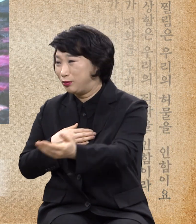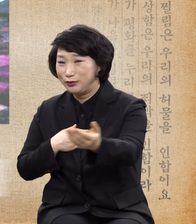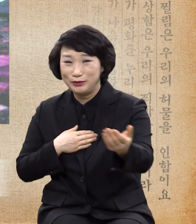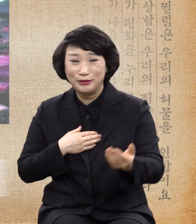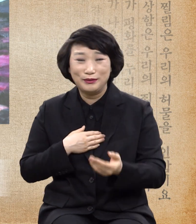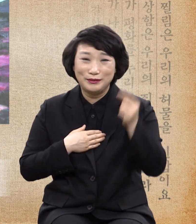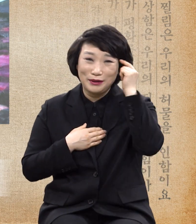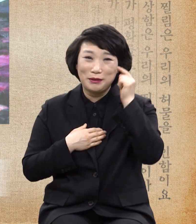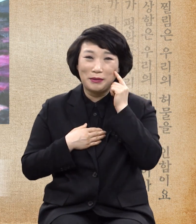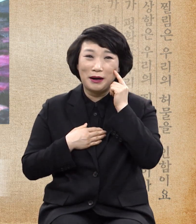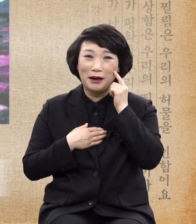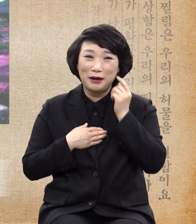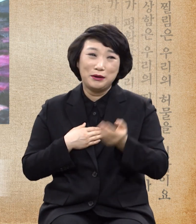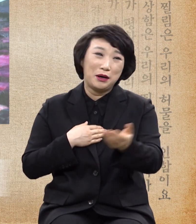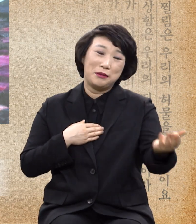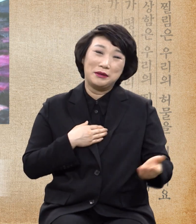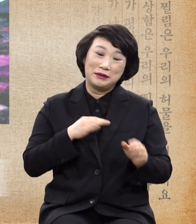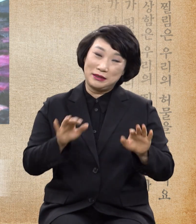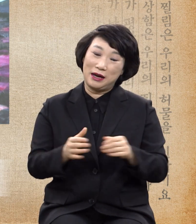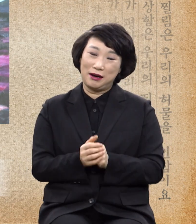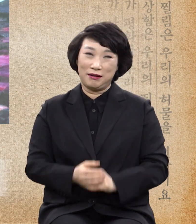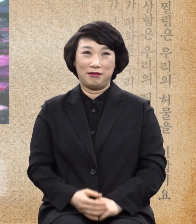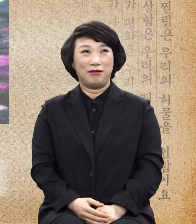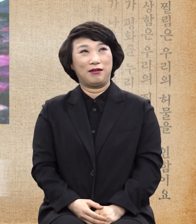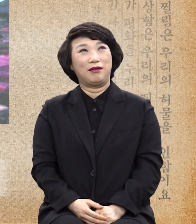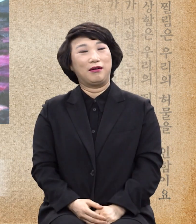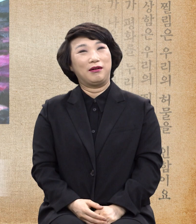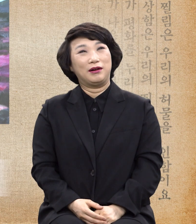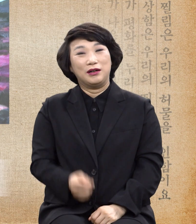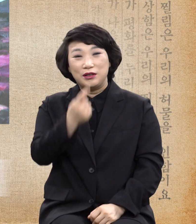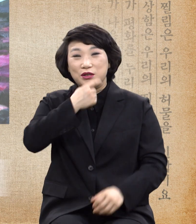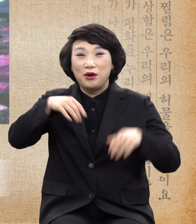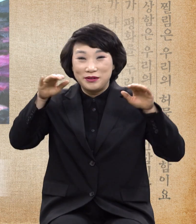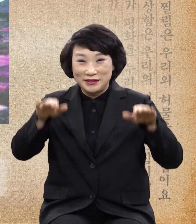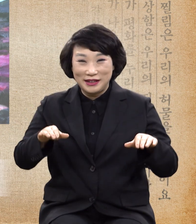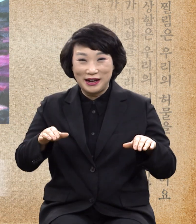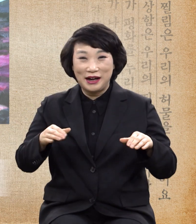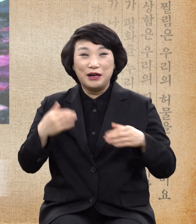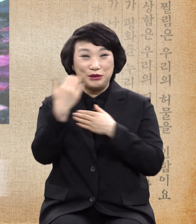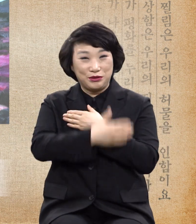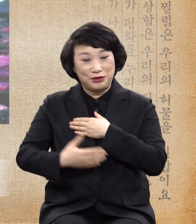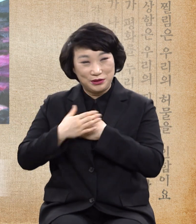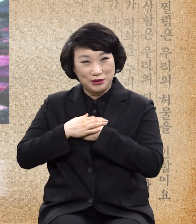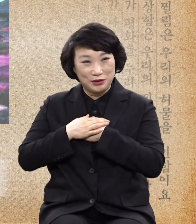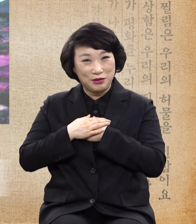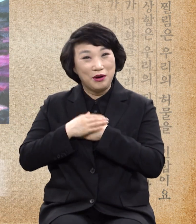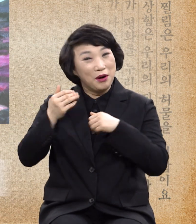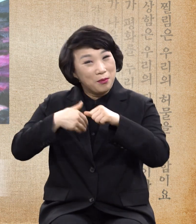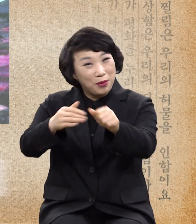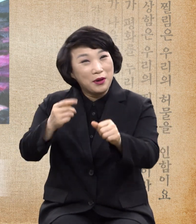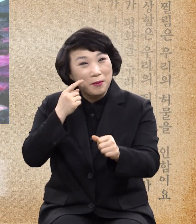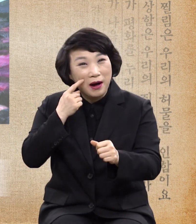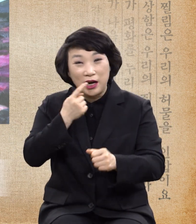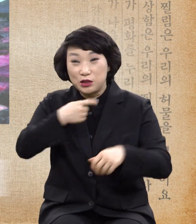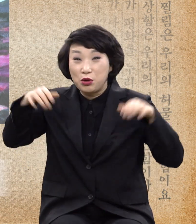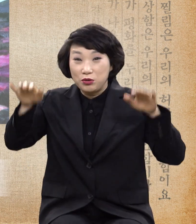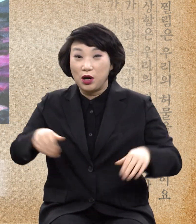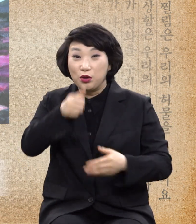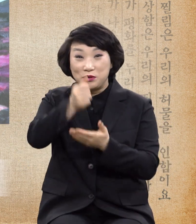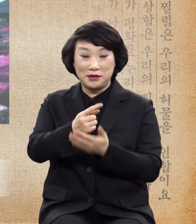그냥 천사를 육신입혀 보내면 천사가 무슨 죄가 없잖아 그냥 육신입혀